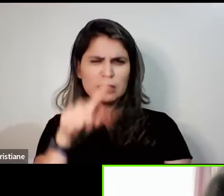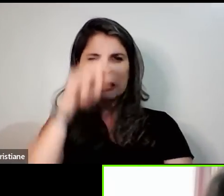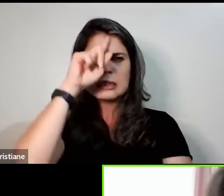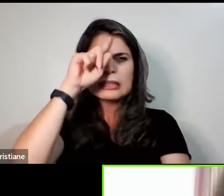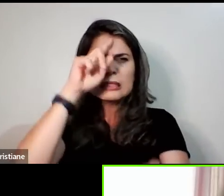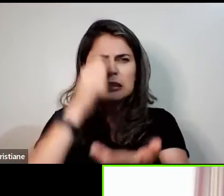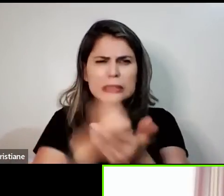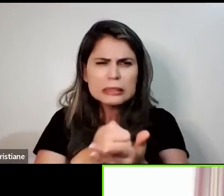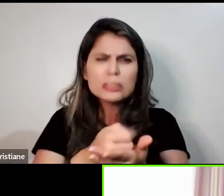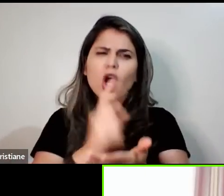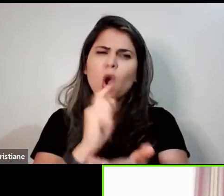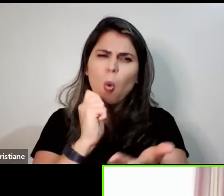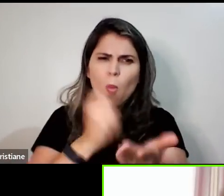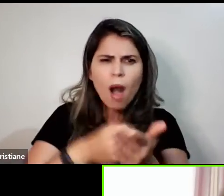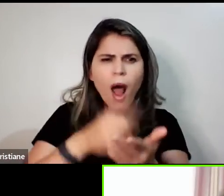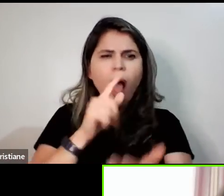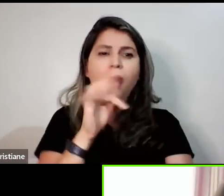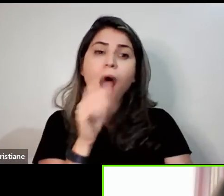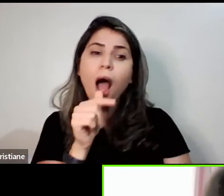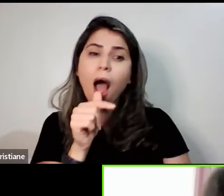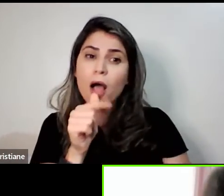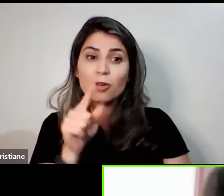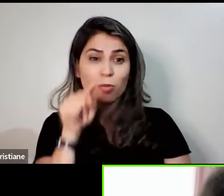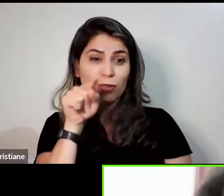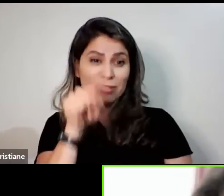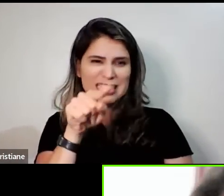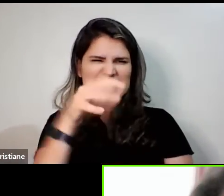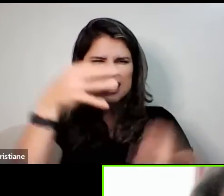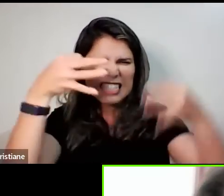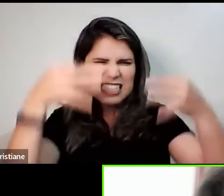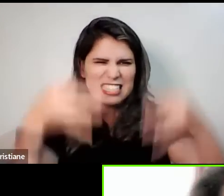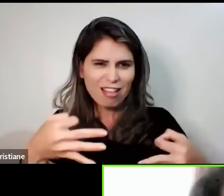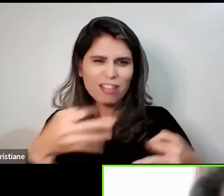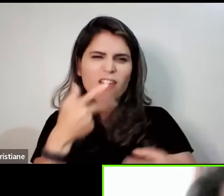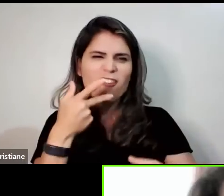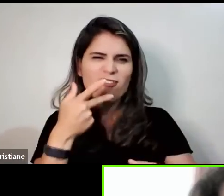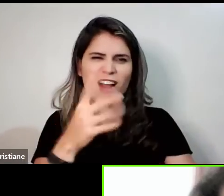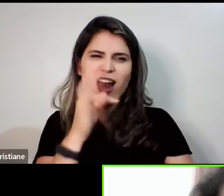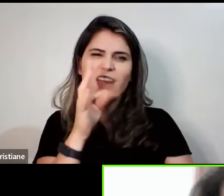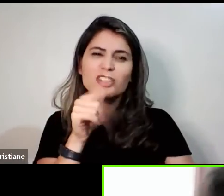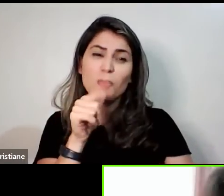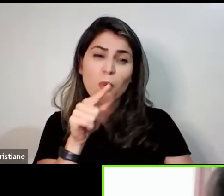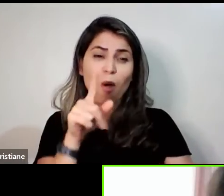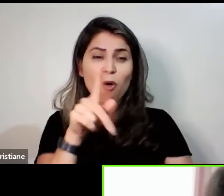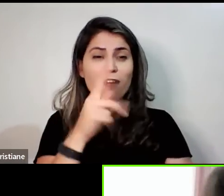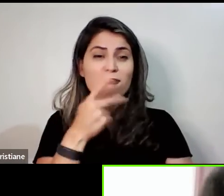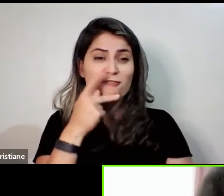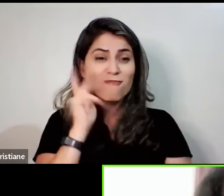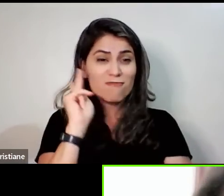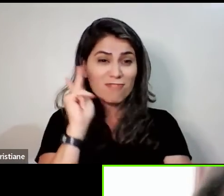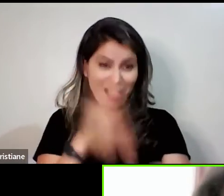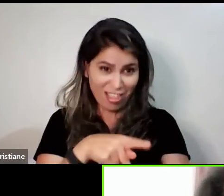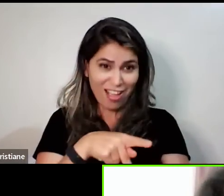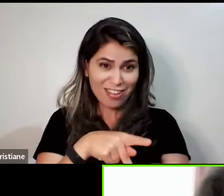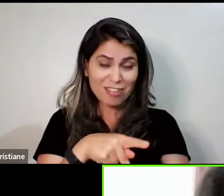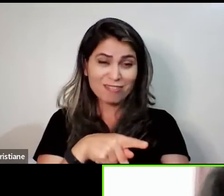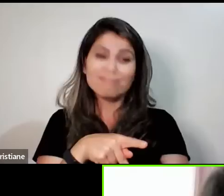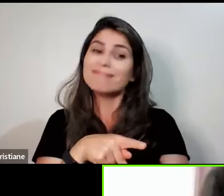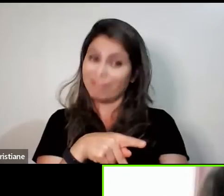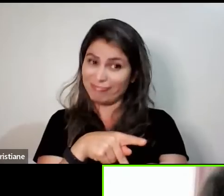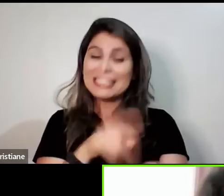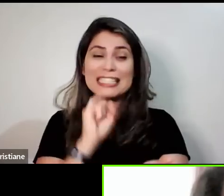Vocês só vão poder ter certeza do que eu estou falando se vocês experimentarem. Eu acreditei, embora